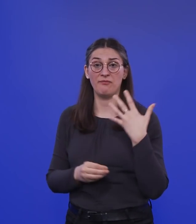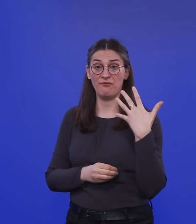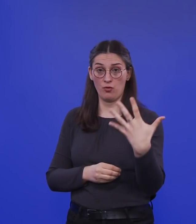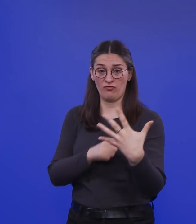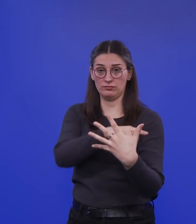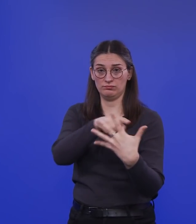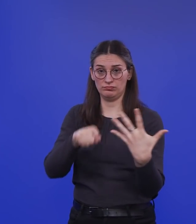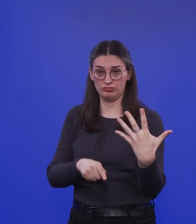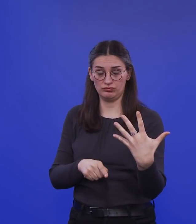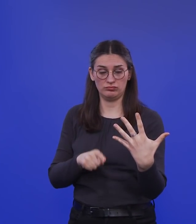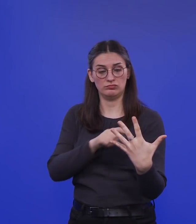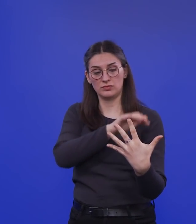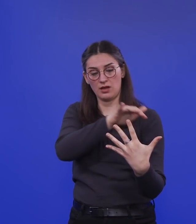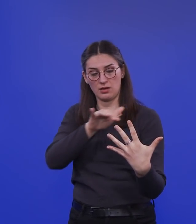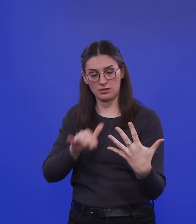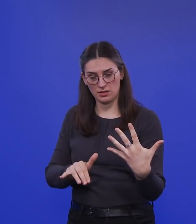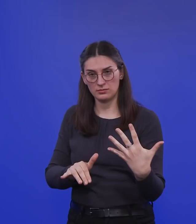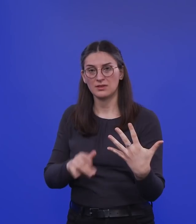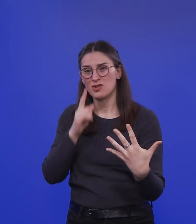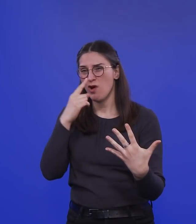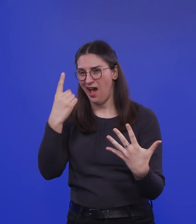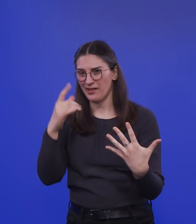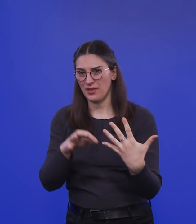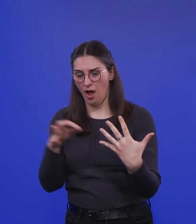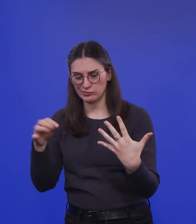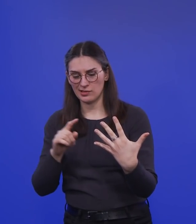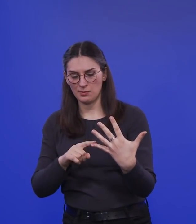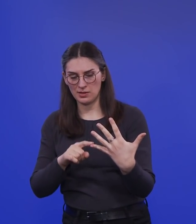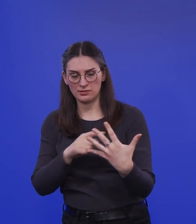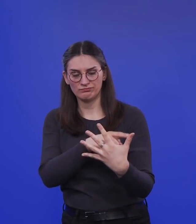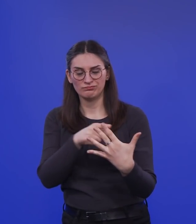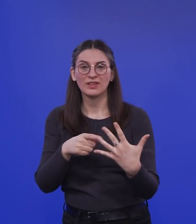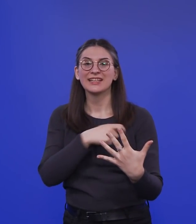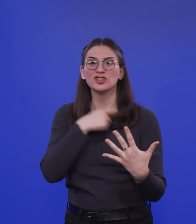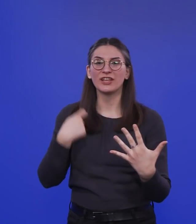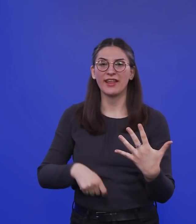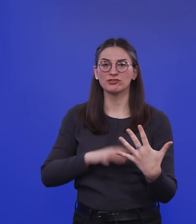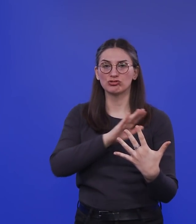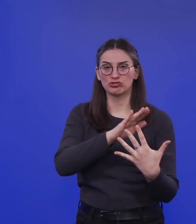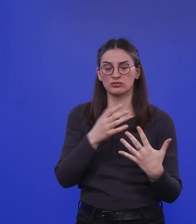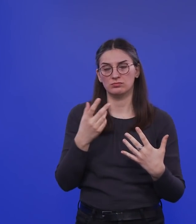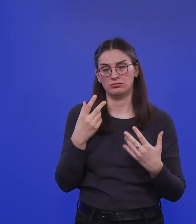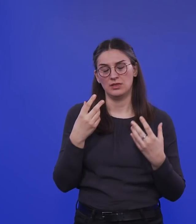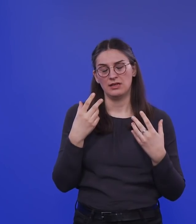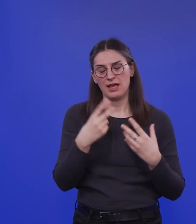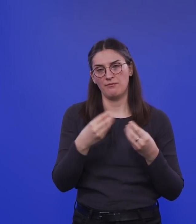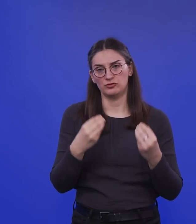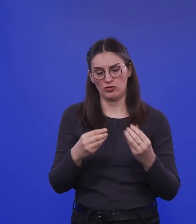Die sind bis auf eine alle mit chinesischen Impfstoffen. Die eine, die eine Ausnahme ist, eine